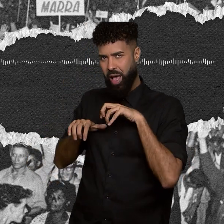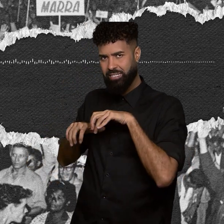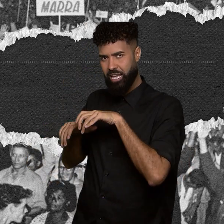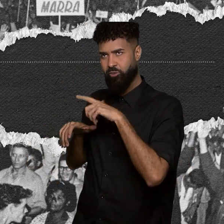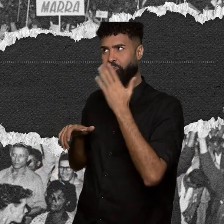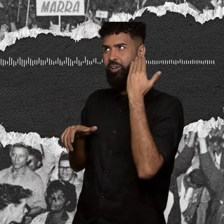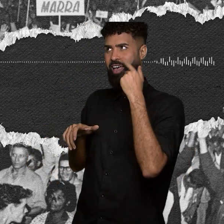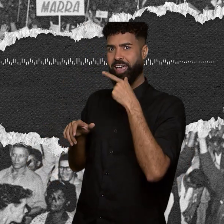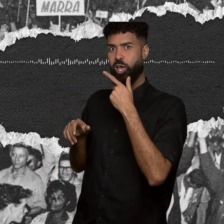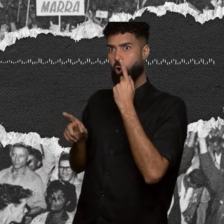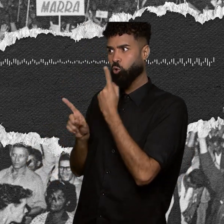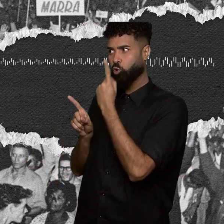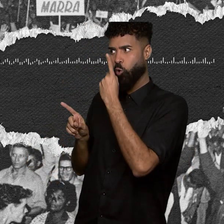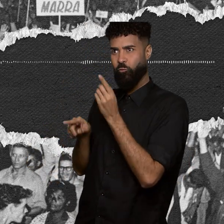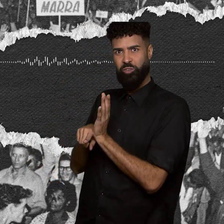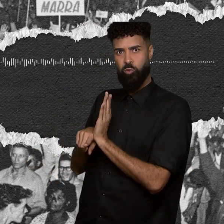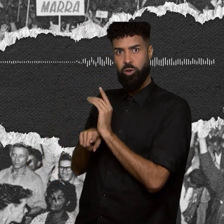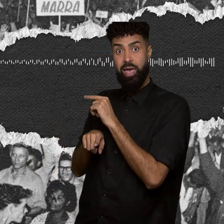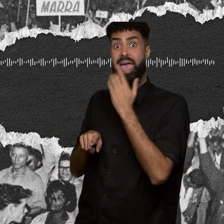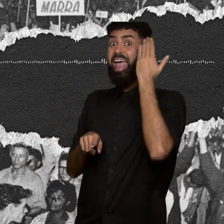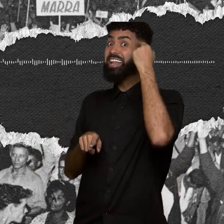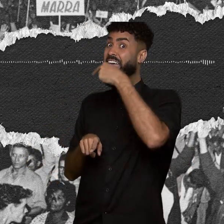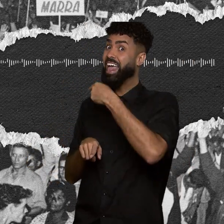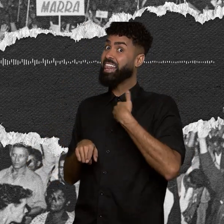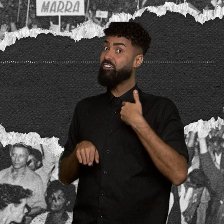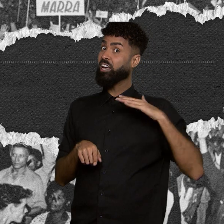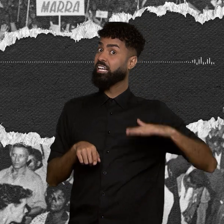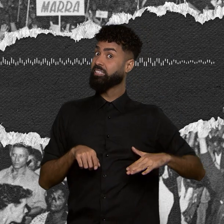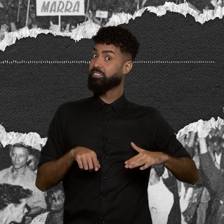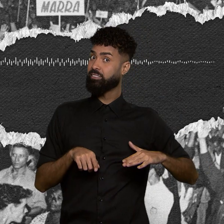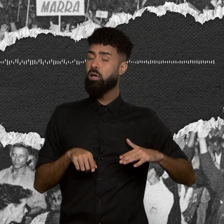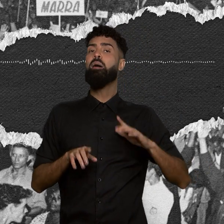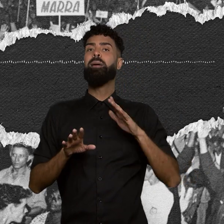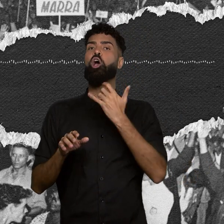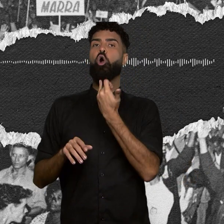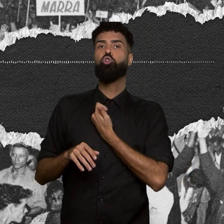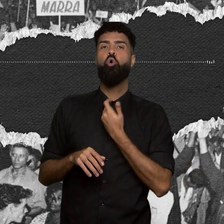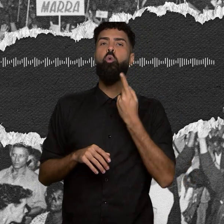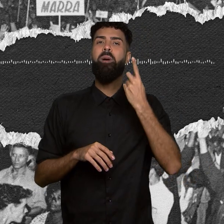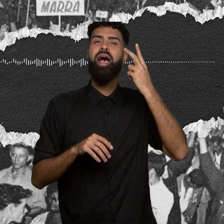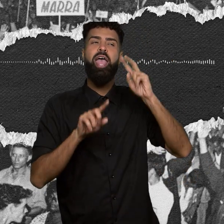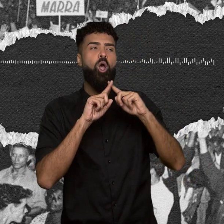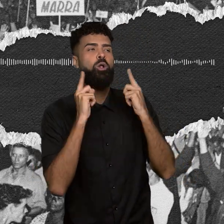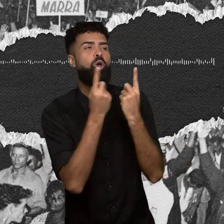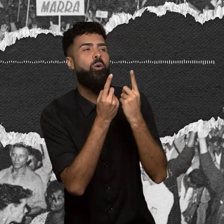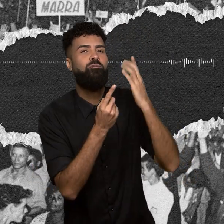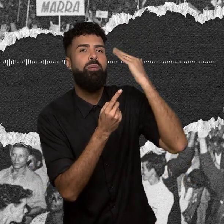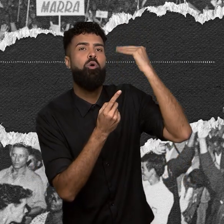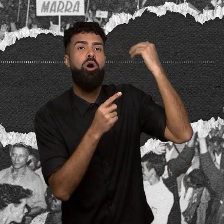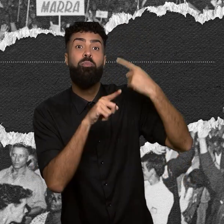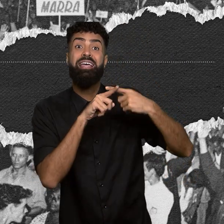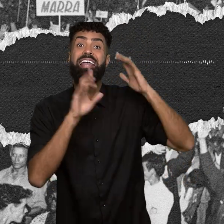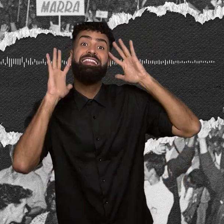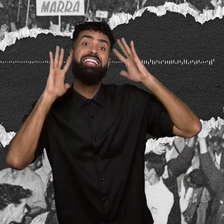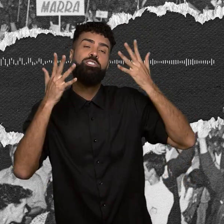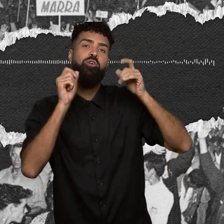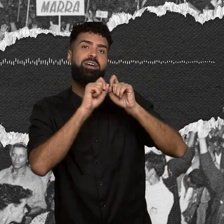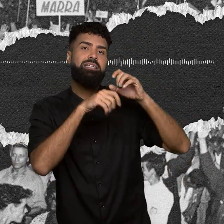época do mutirão, mas conta de uma reunião que ficou famosa na cidade quando foi decidido usar palha na construção das escolas. Quando